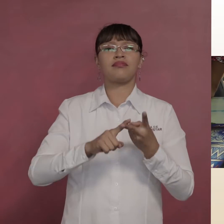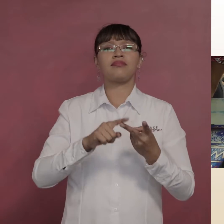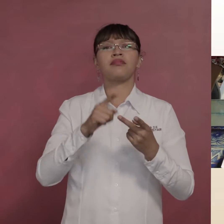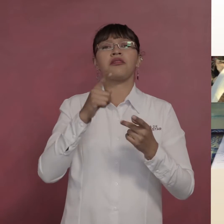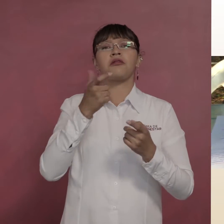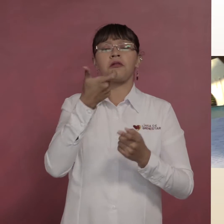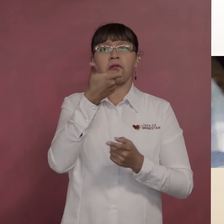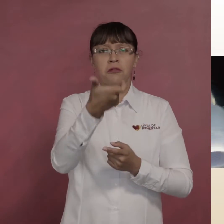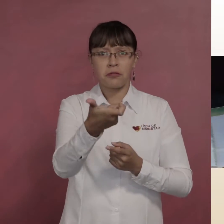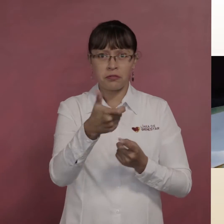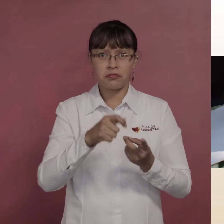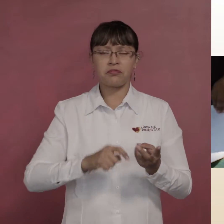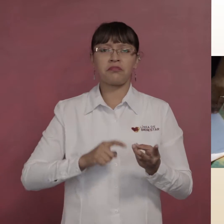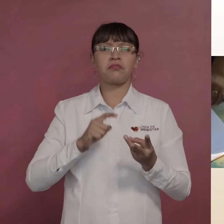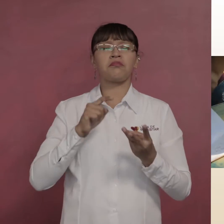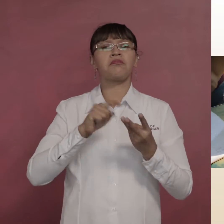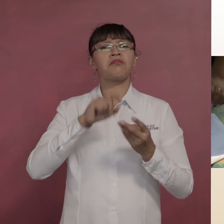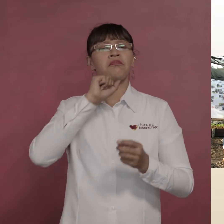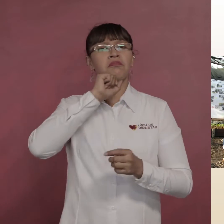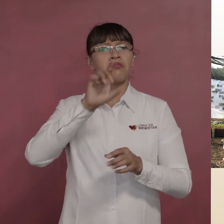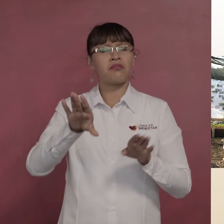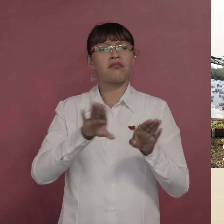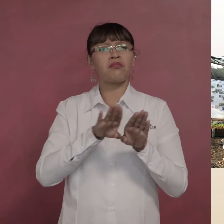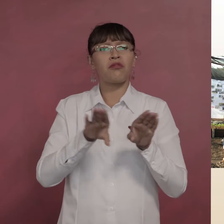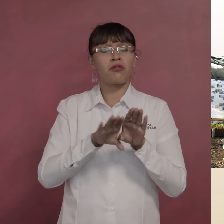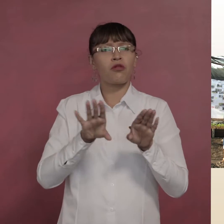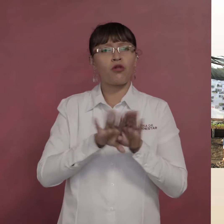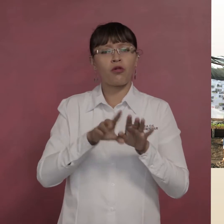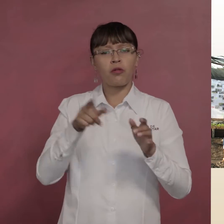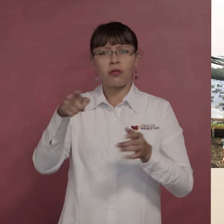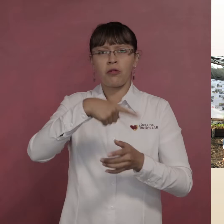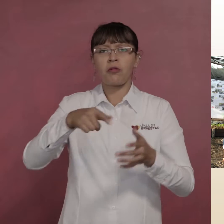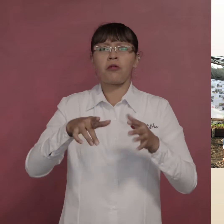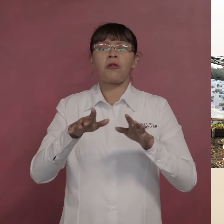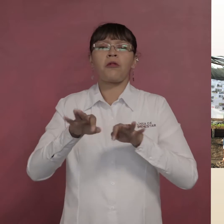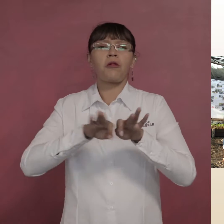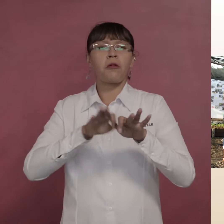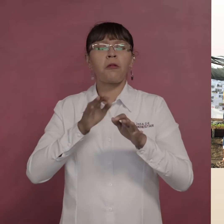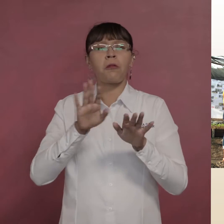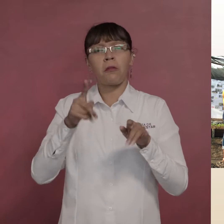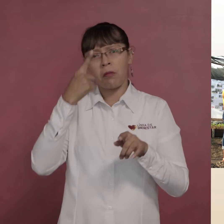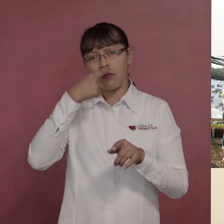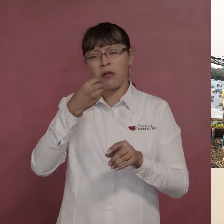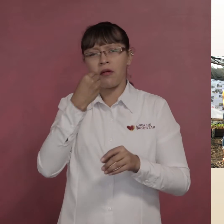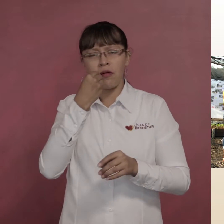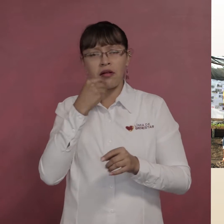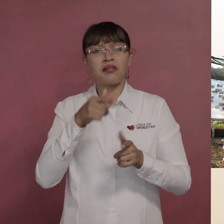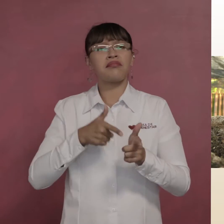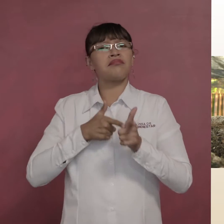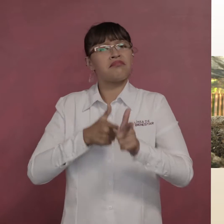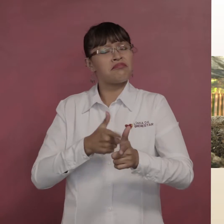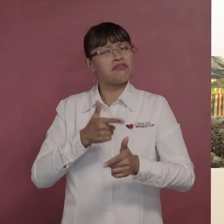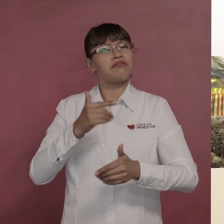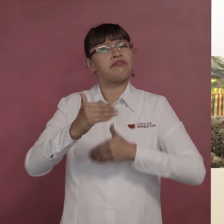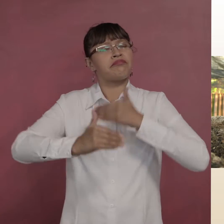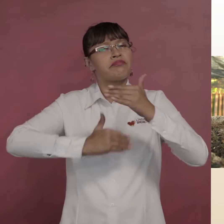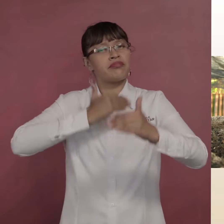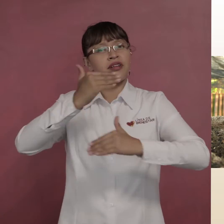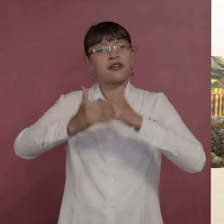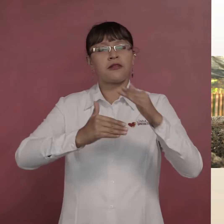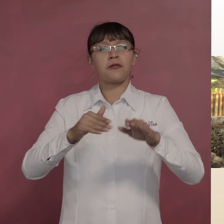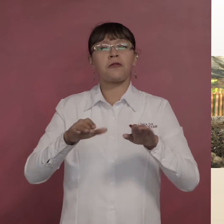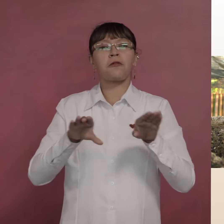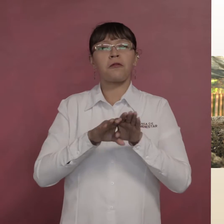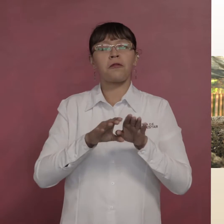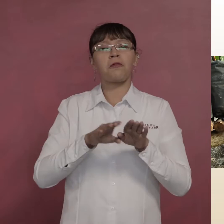económica, a futuro en producción también de autoconsumo y quizás en un futuro seguir creciendo y crecer como